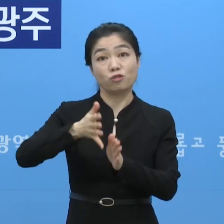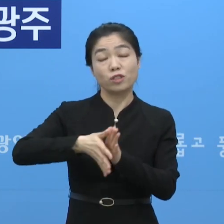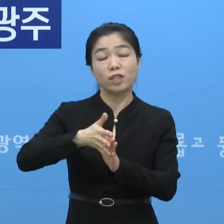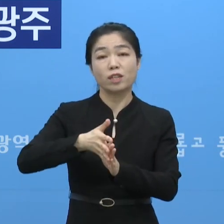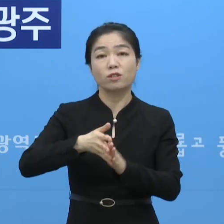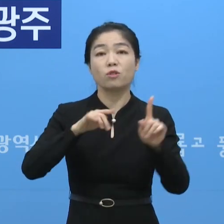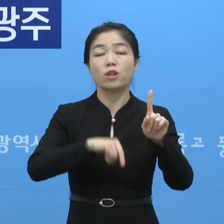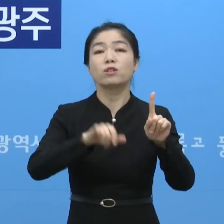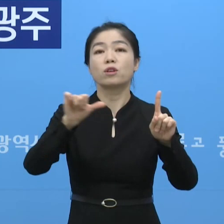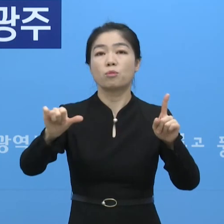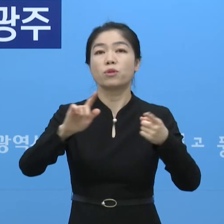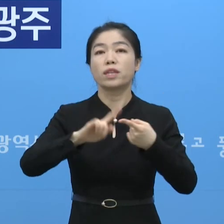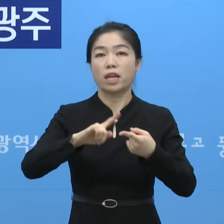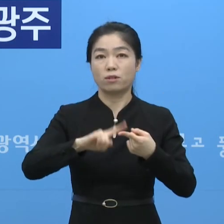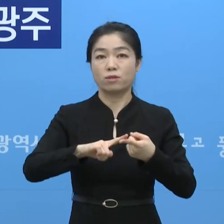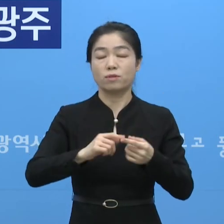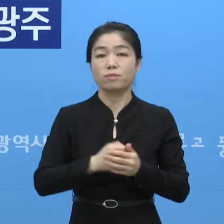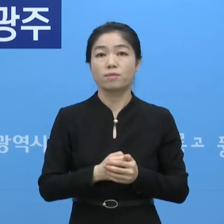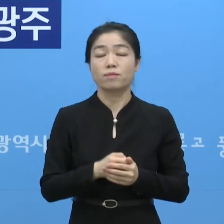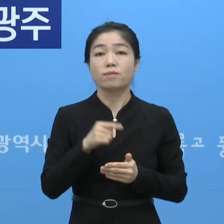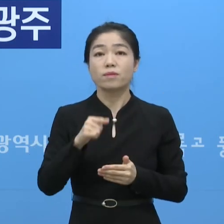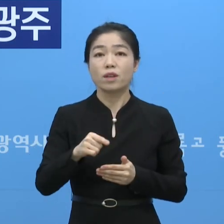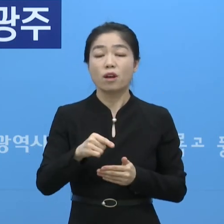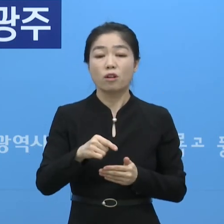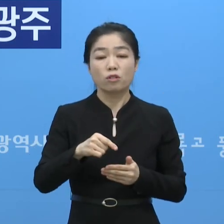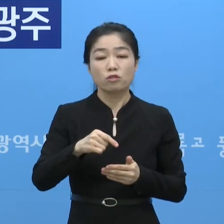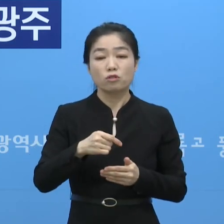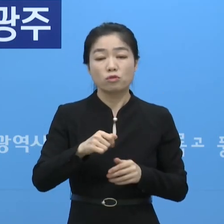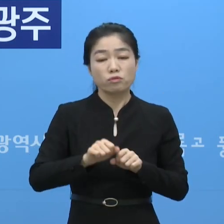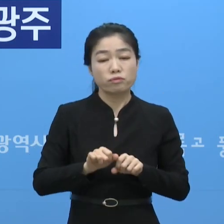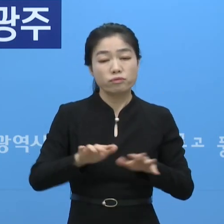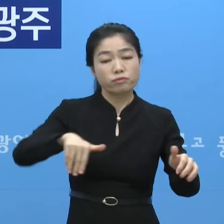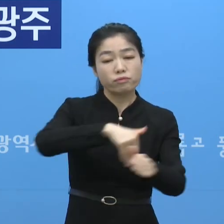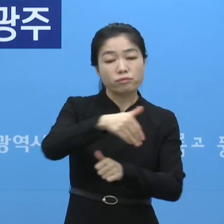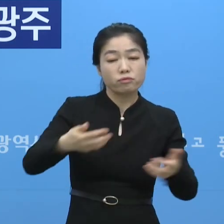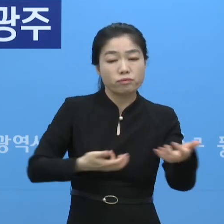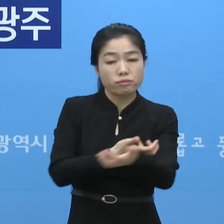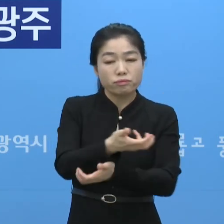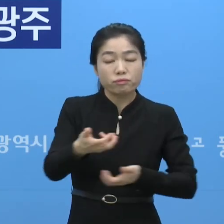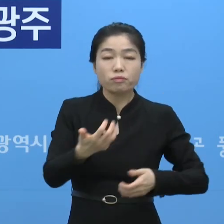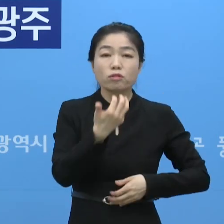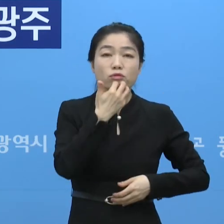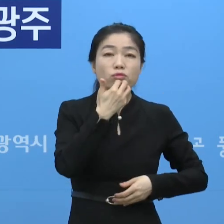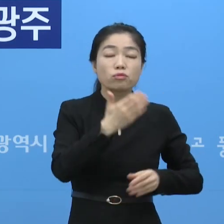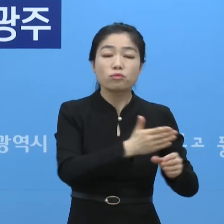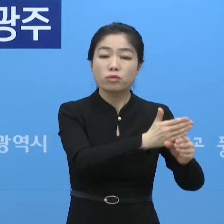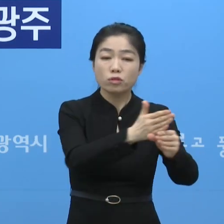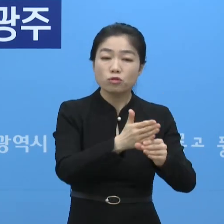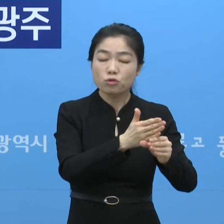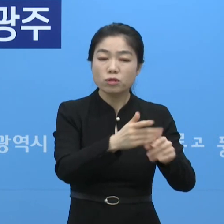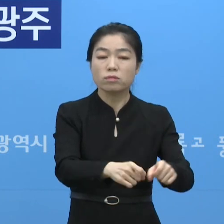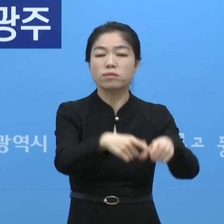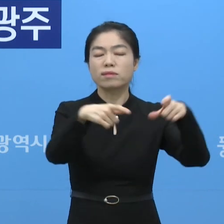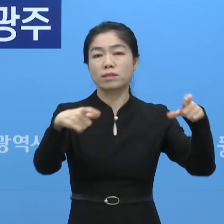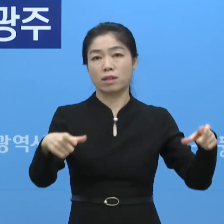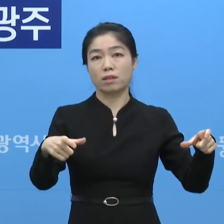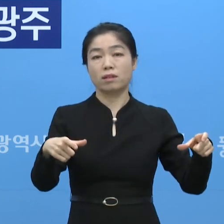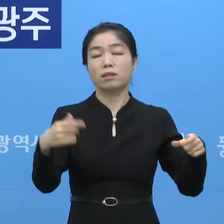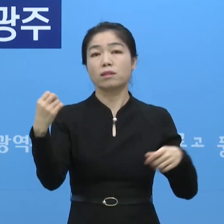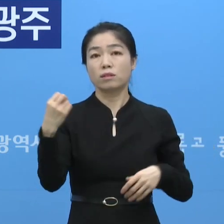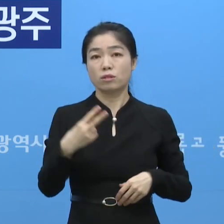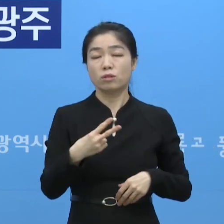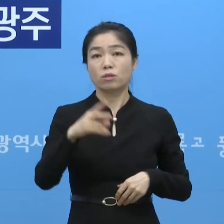.5단계를 그대로 유지합니다. 이것은 유행 상황이라든지 이동량이 수도권을 중심으로 많이 증가하고 있고